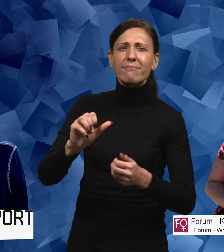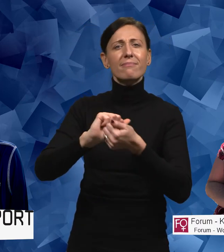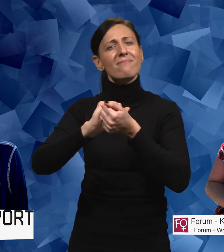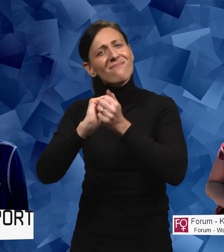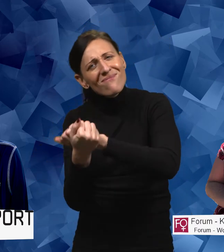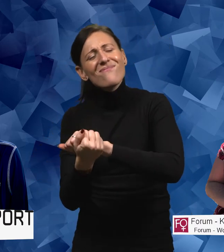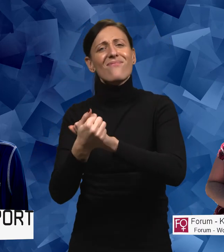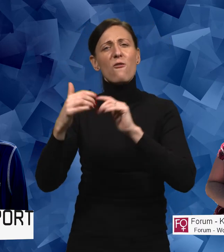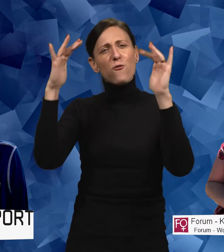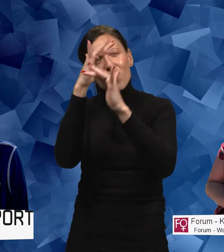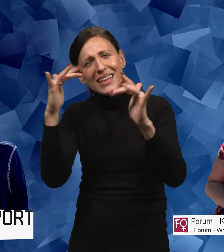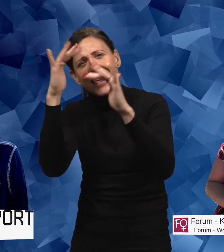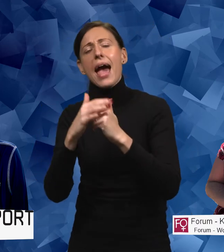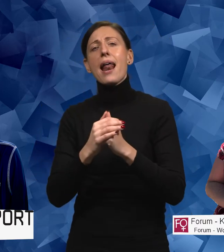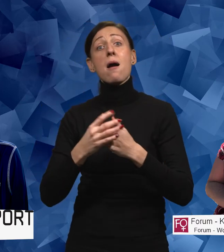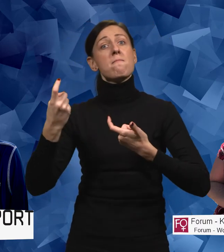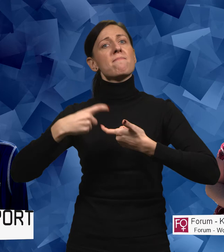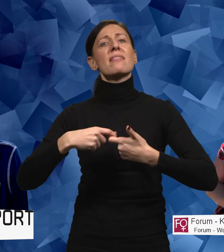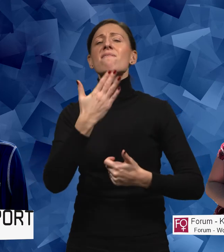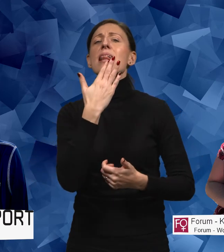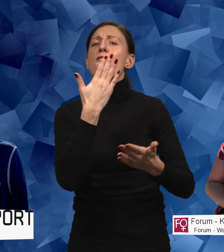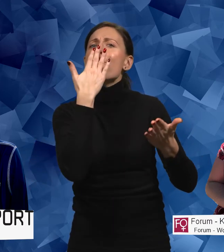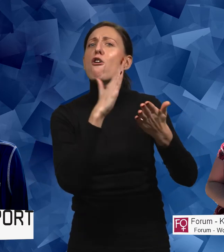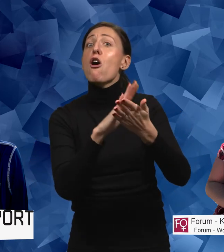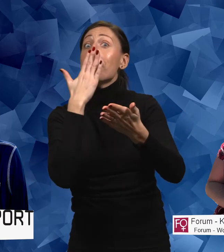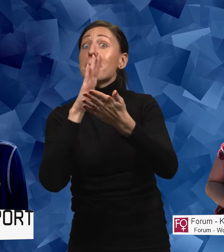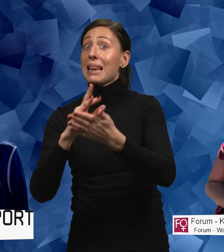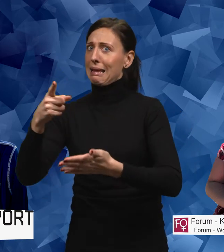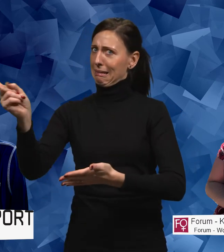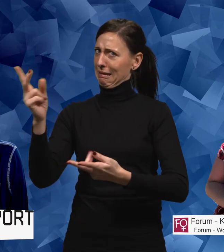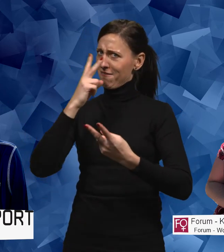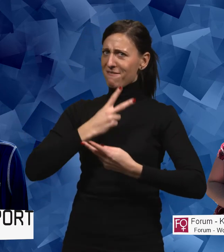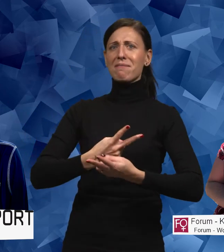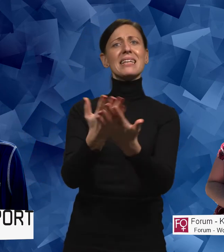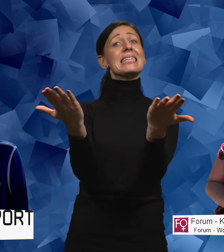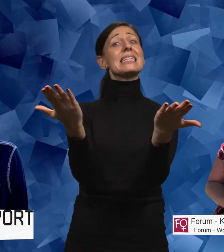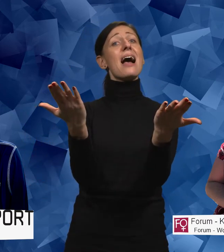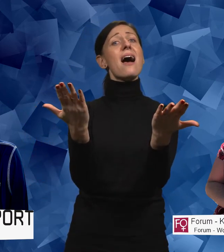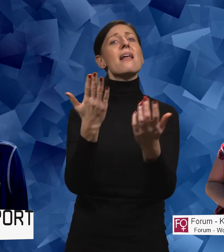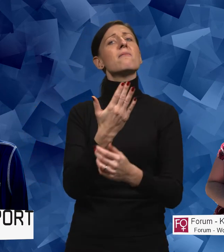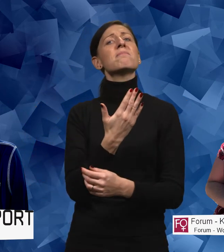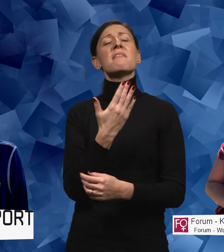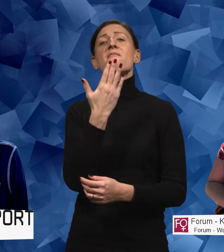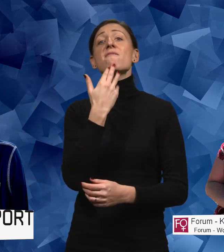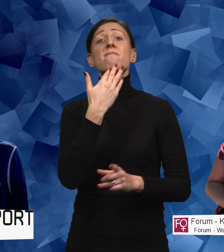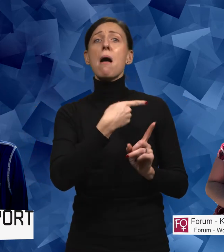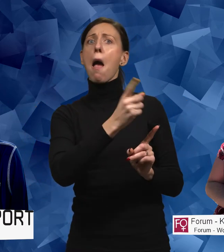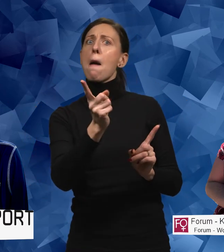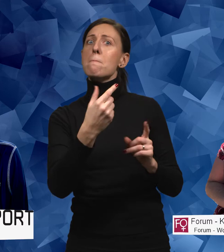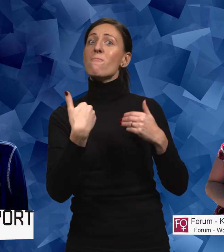kring att fundera på vilka förebilder man visar upp, vilka